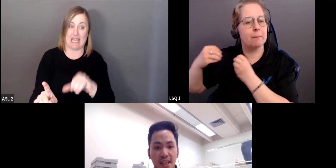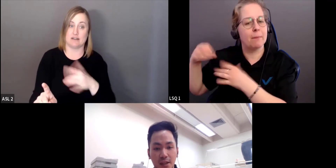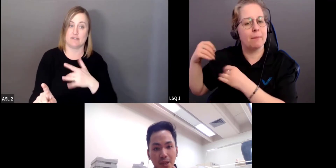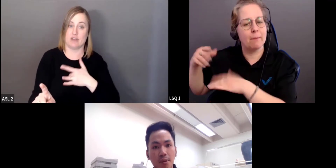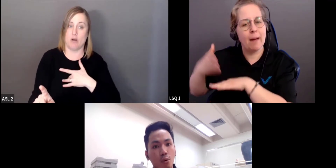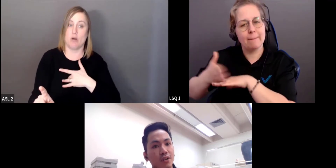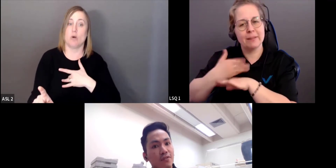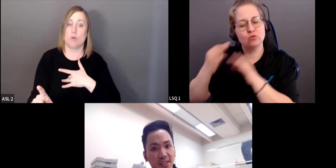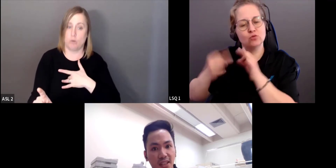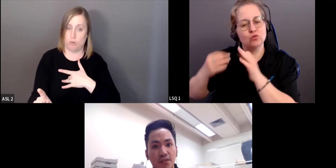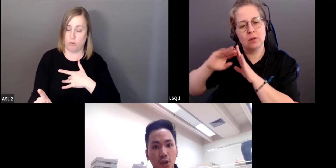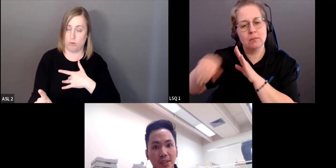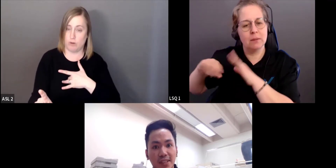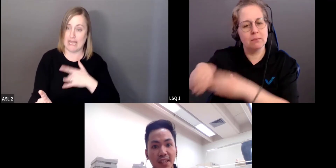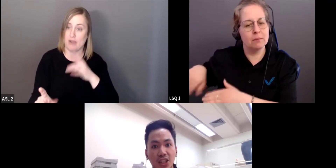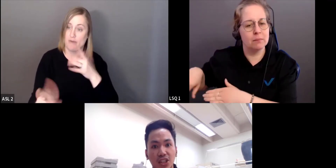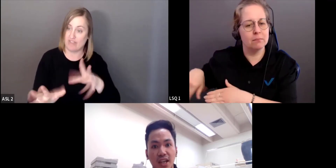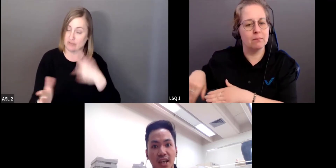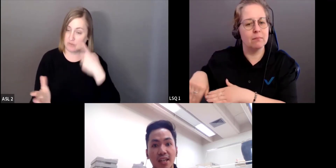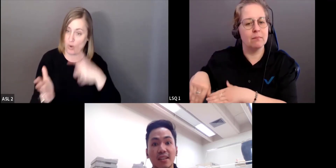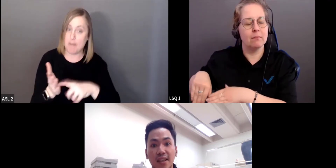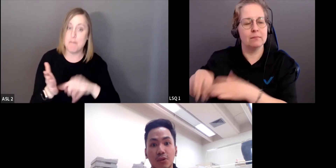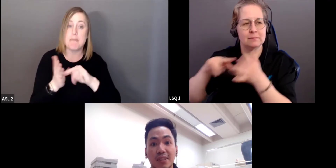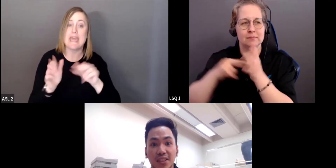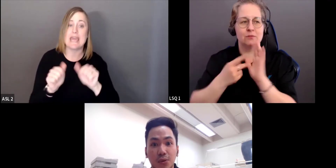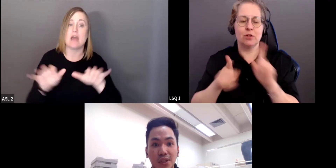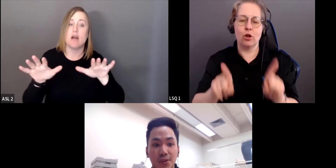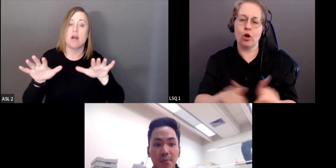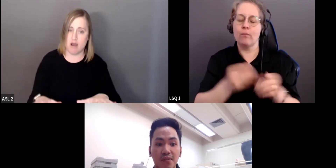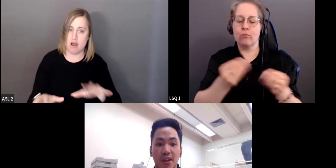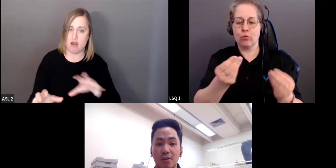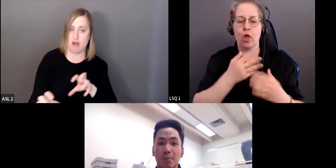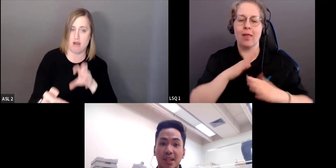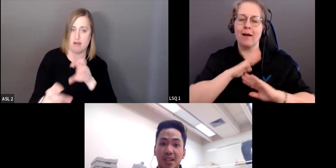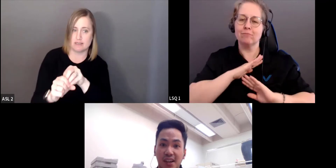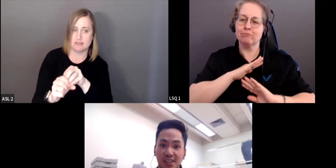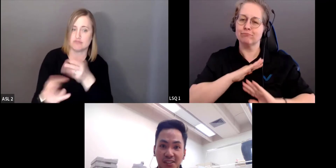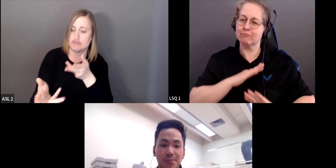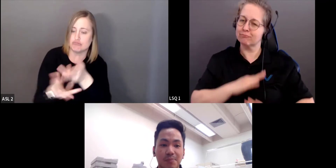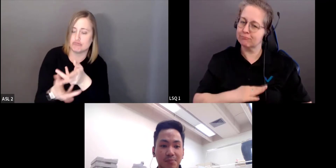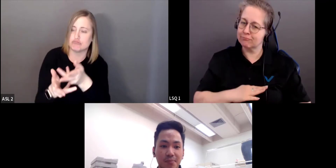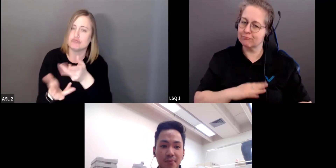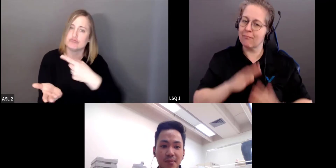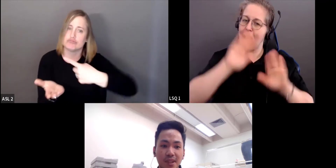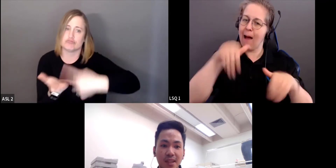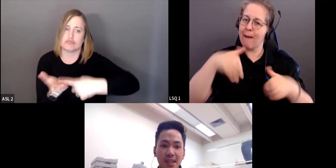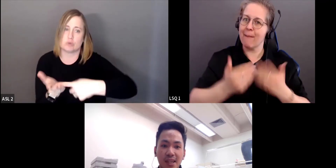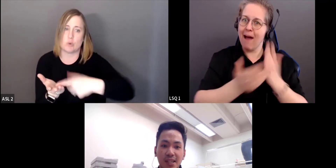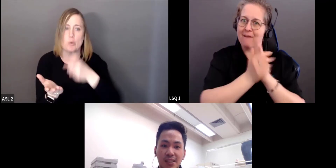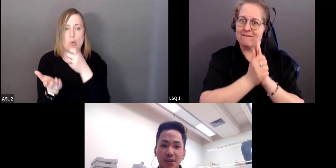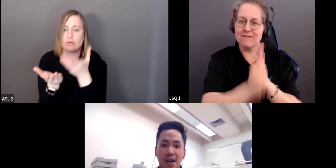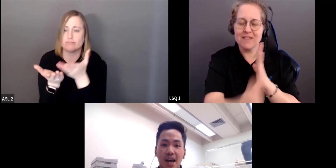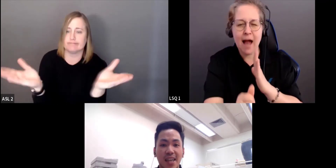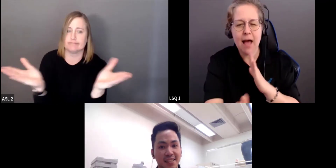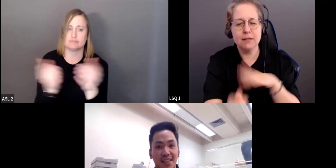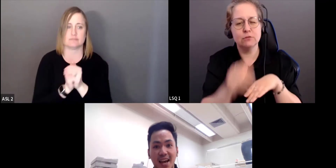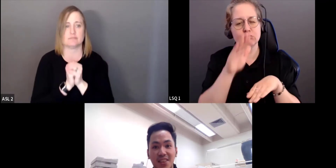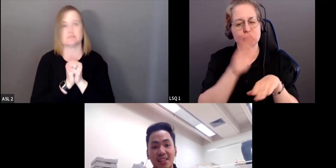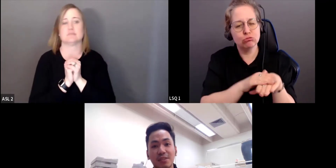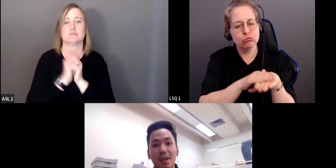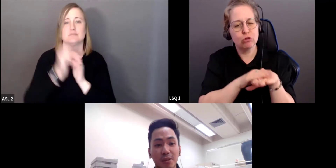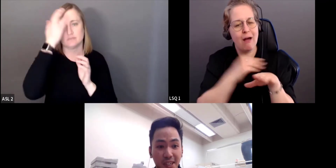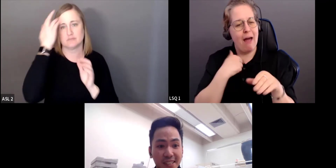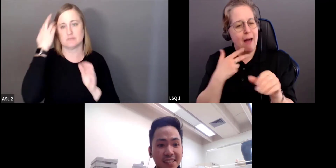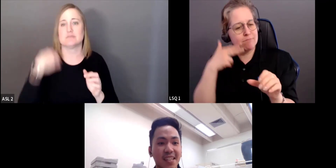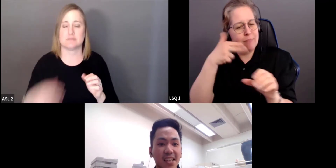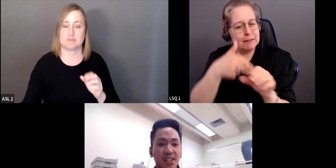rassurant. Et du coup, je me suis sentie plus efficace dans mon engagement intellectuel avec mes